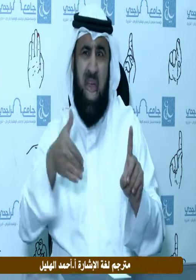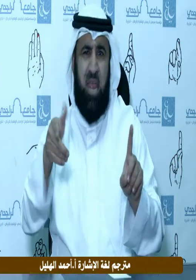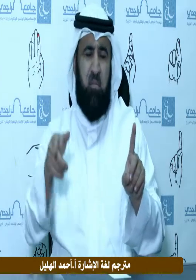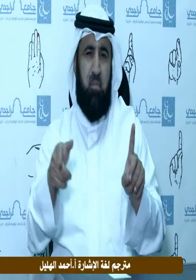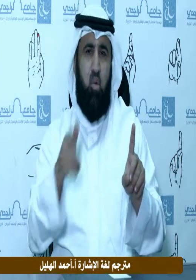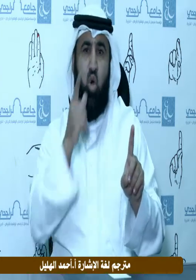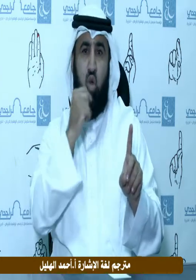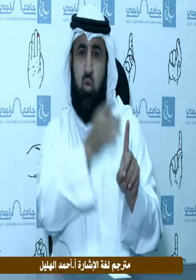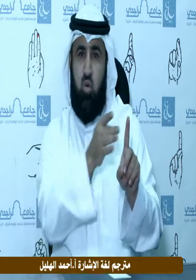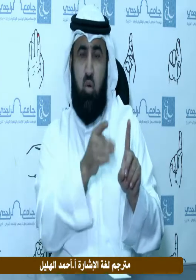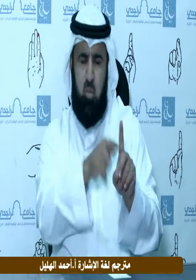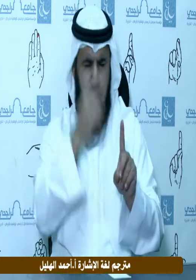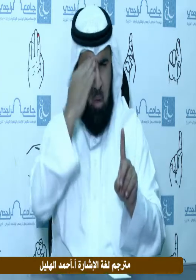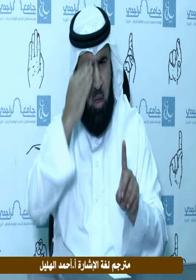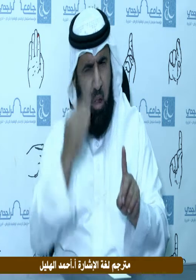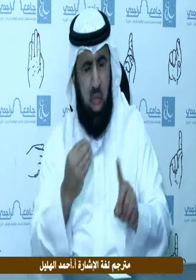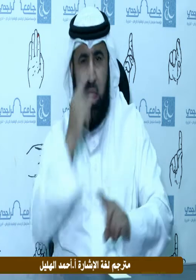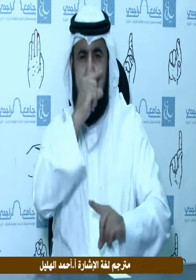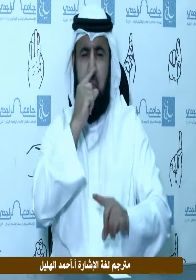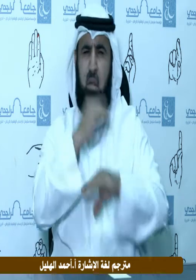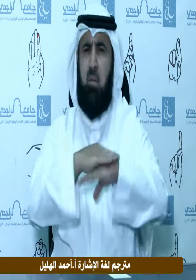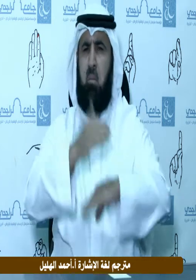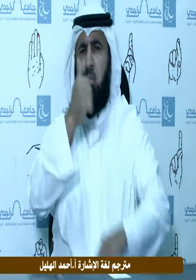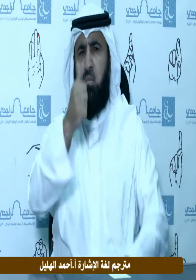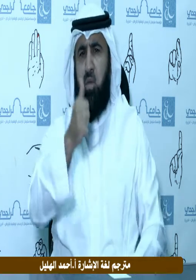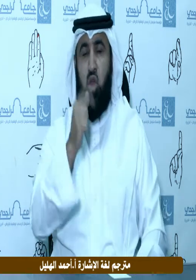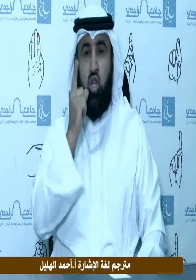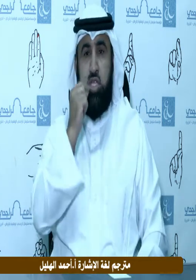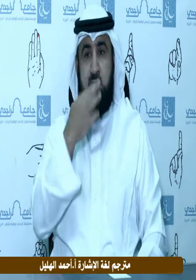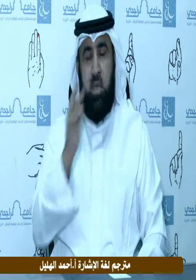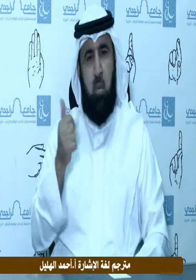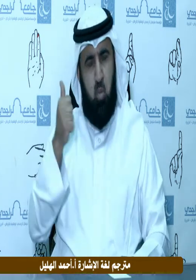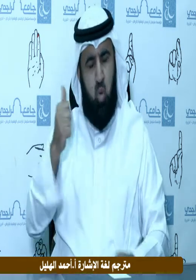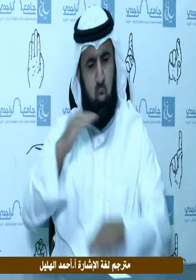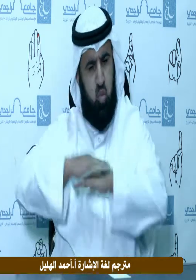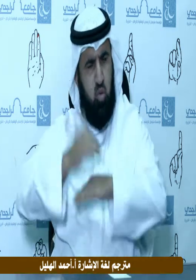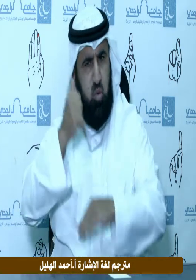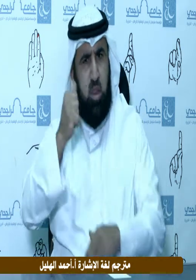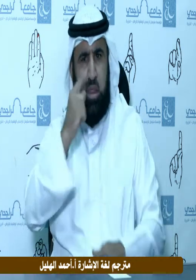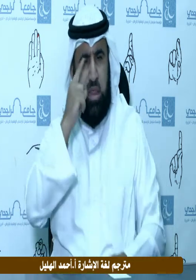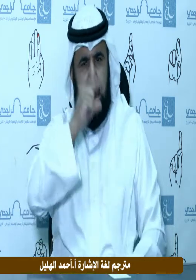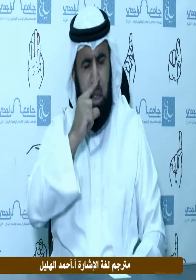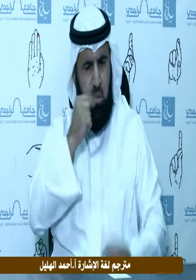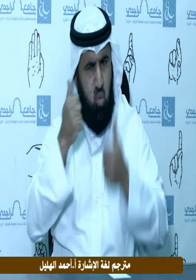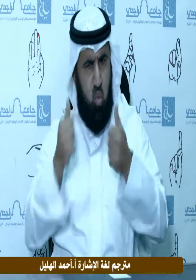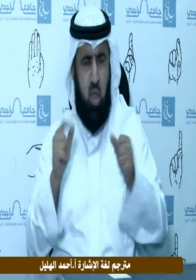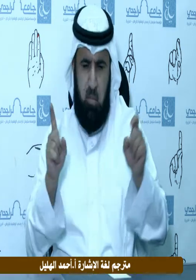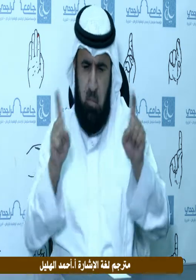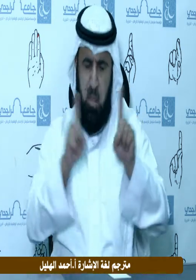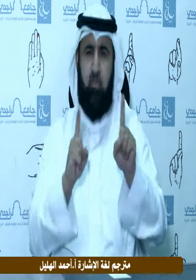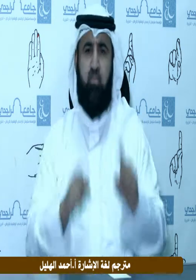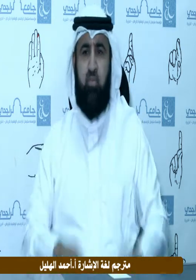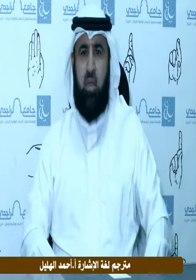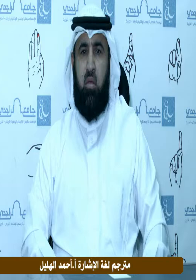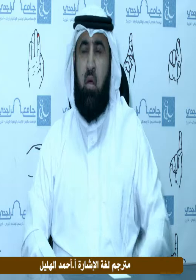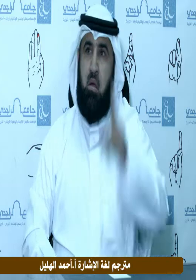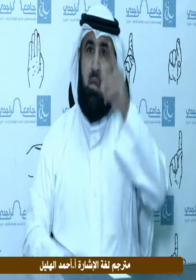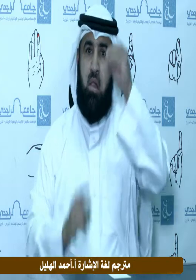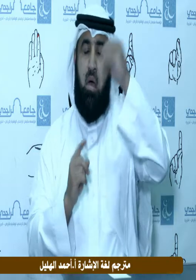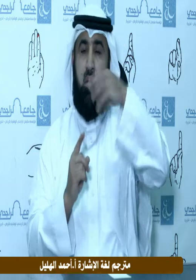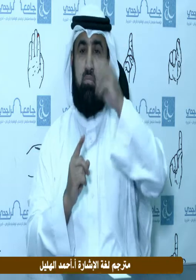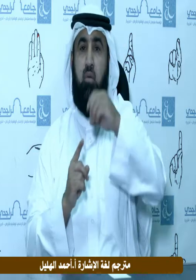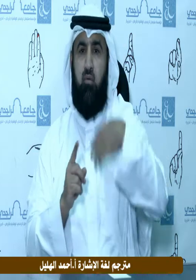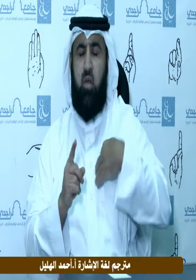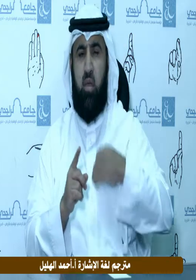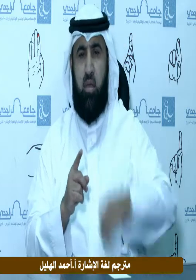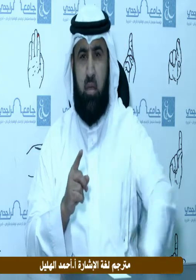هي ذات خلق ودين وكان الشاب كذلك ذا خلق ودين وقد من الله عليه